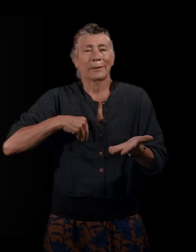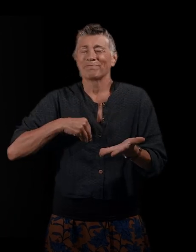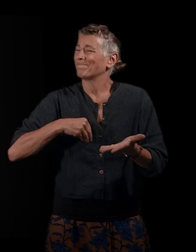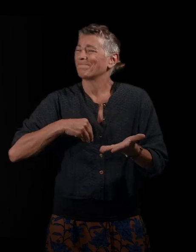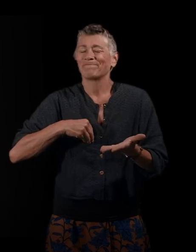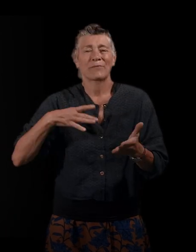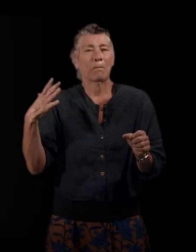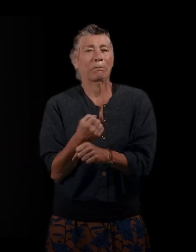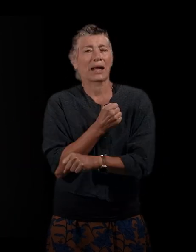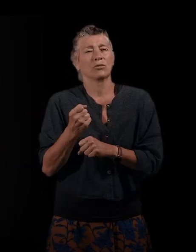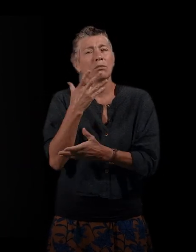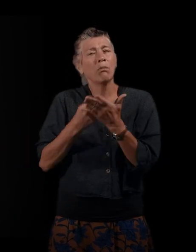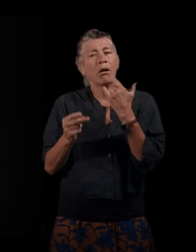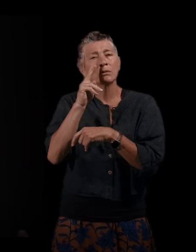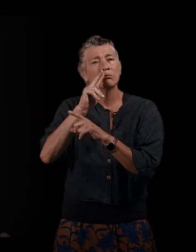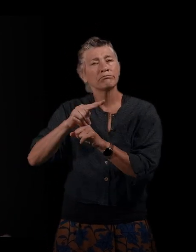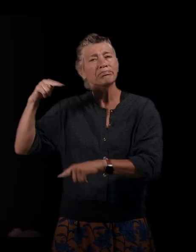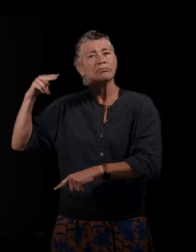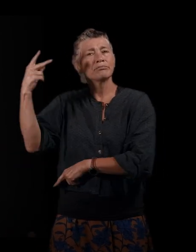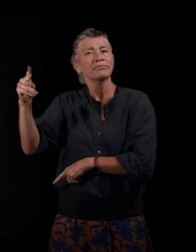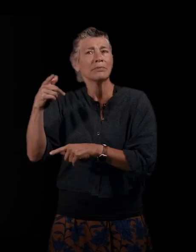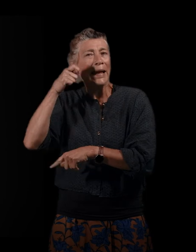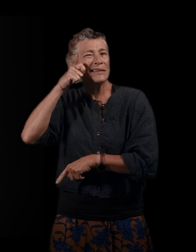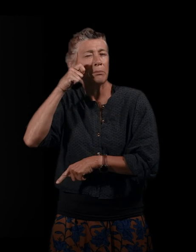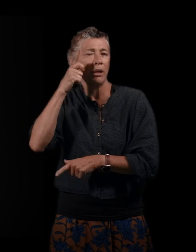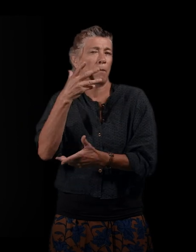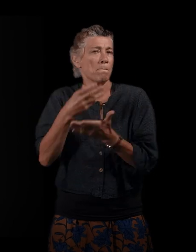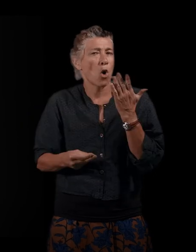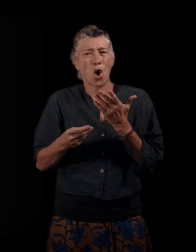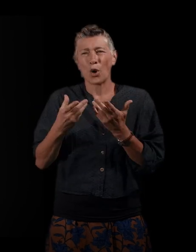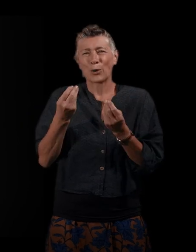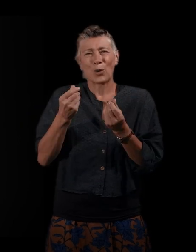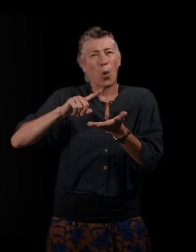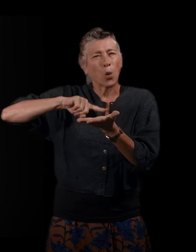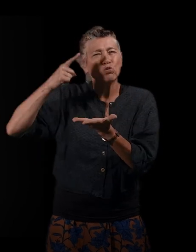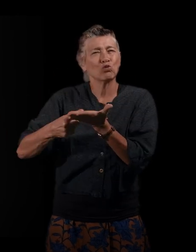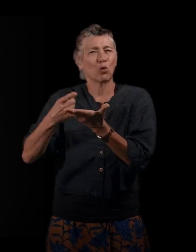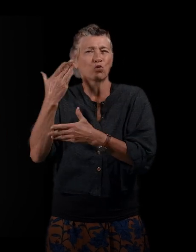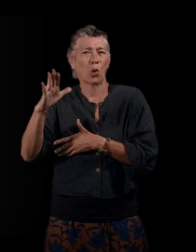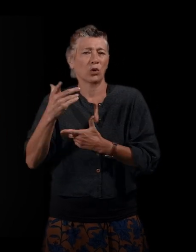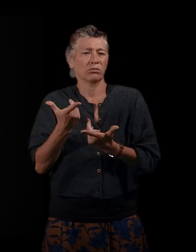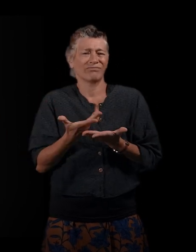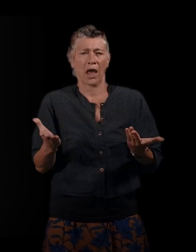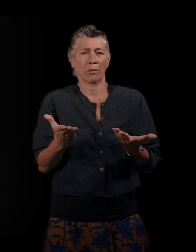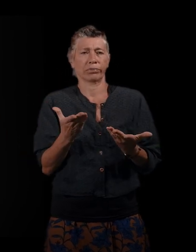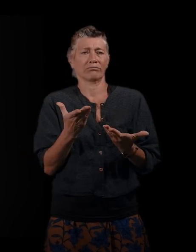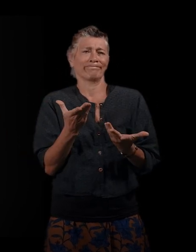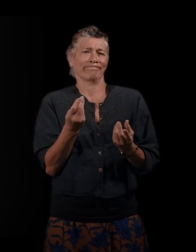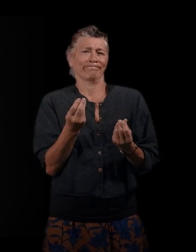expertise ou en tout cas d'autres ressources que ma simple expertise journalistique.